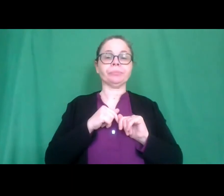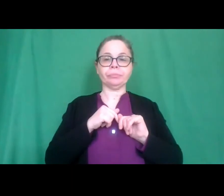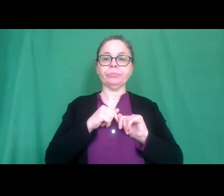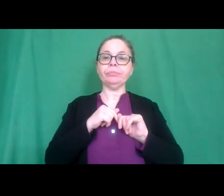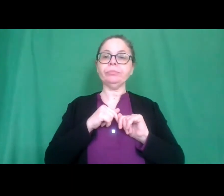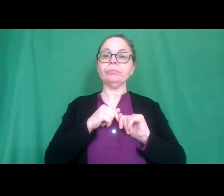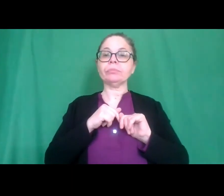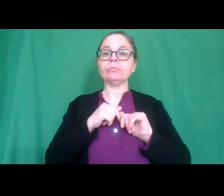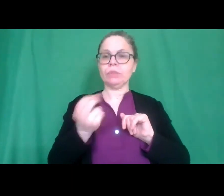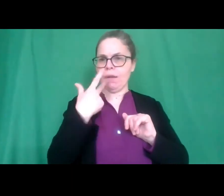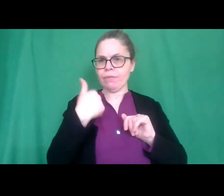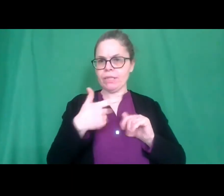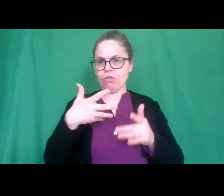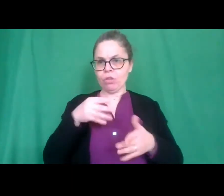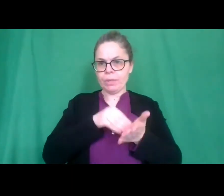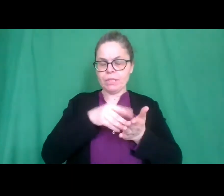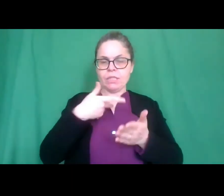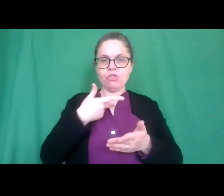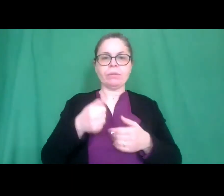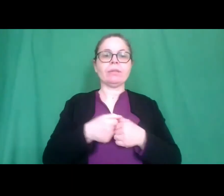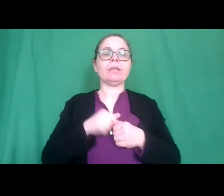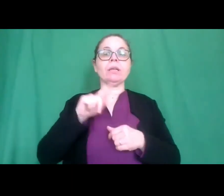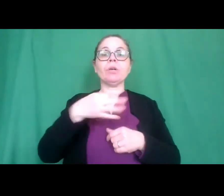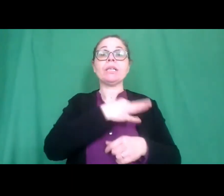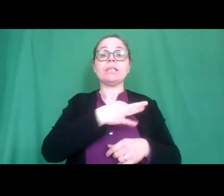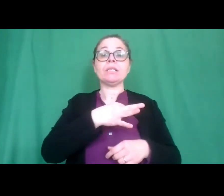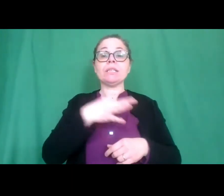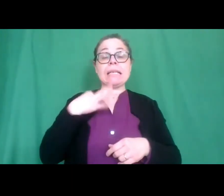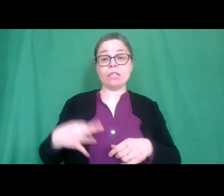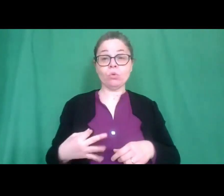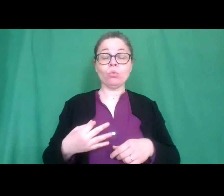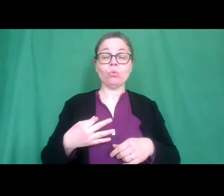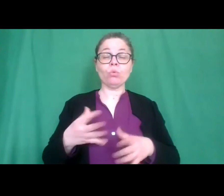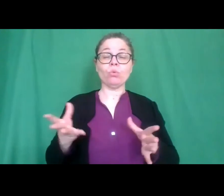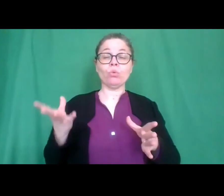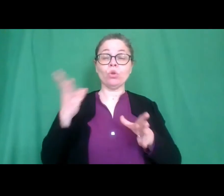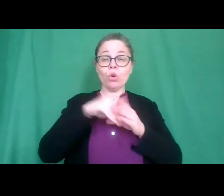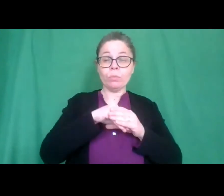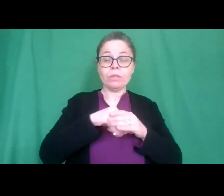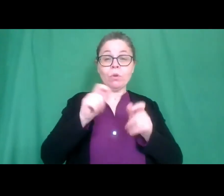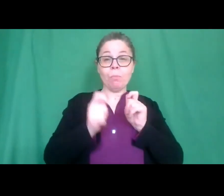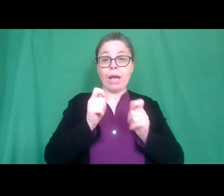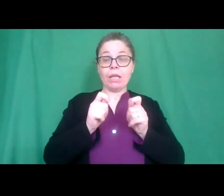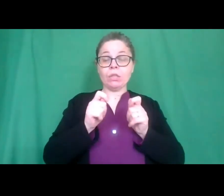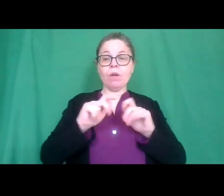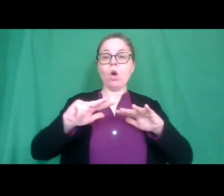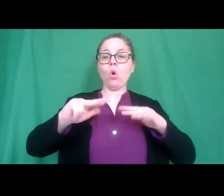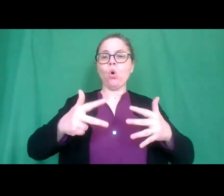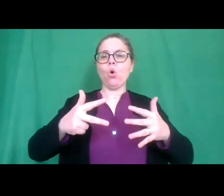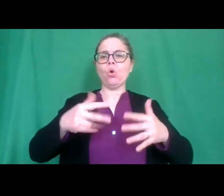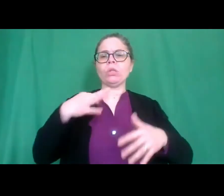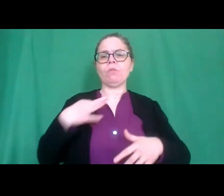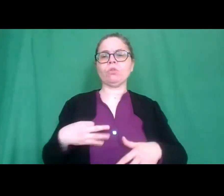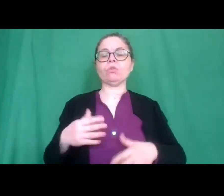faccia ci dia un segnale poi abbiamo l'istituto comprensivo di Padova l'ottavo istituto la classe